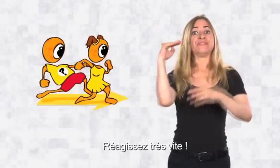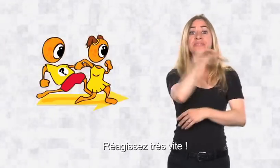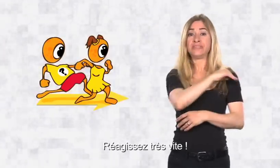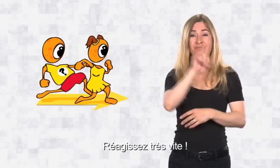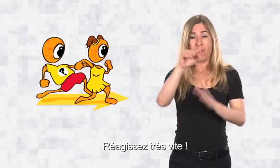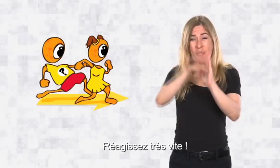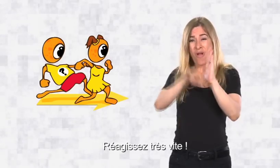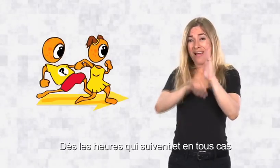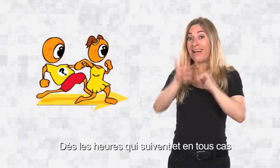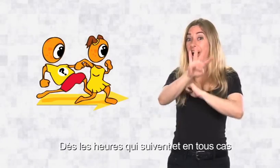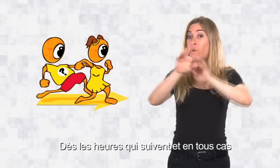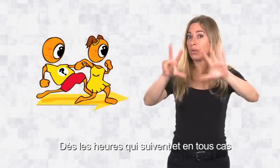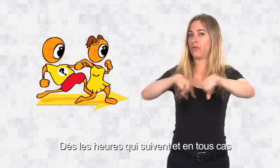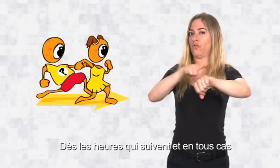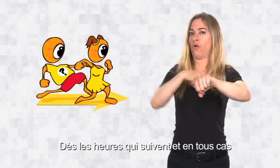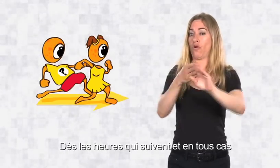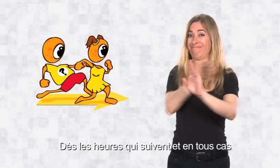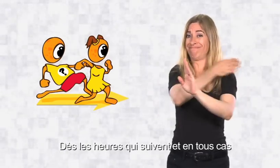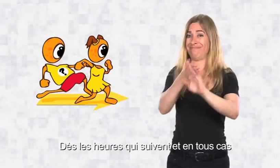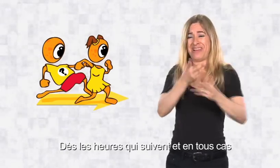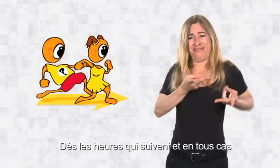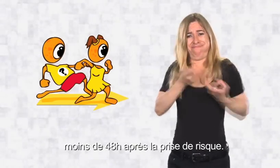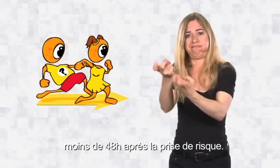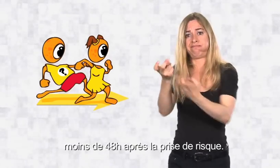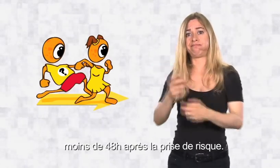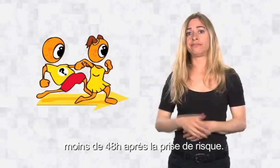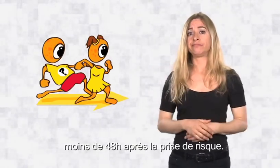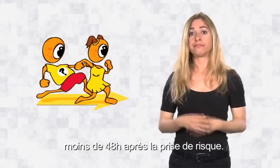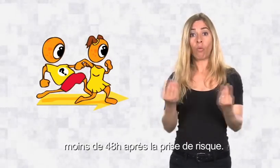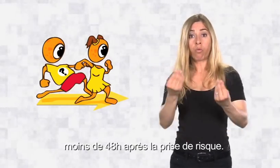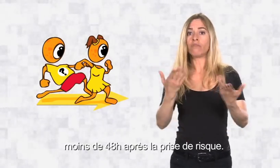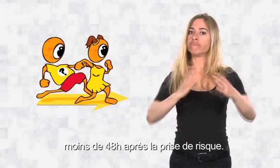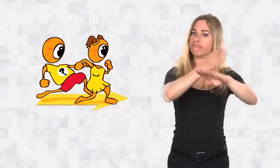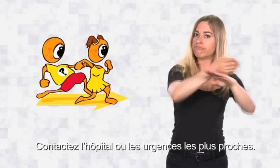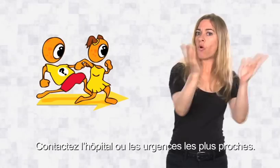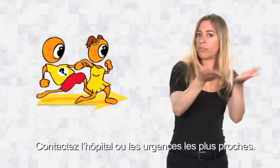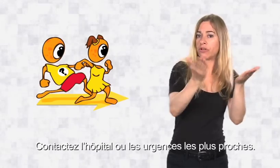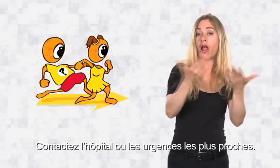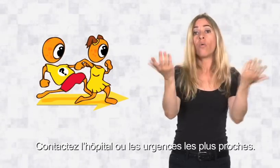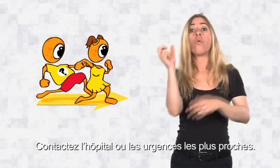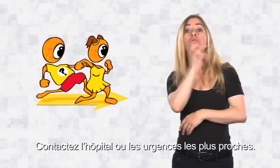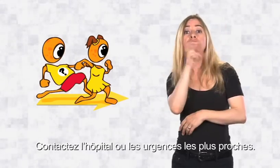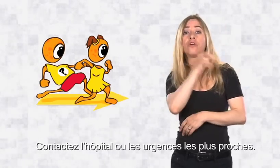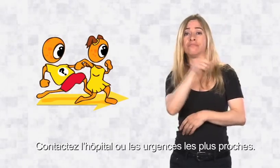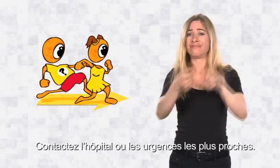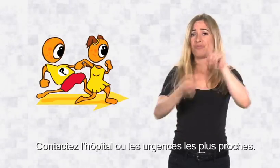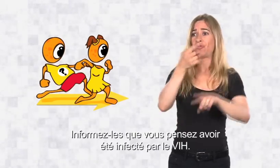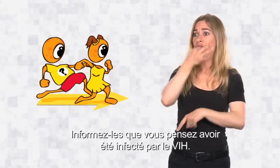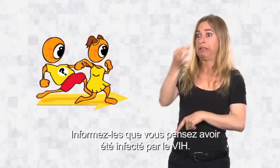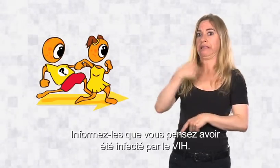Dès les heures qui suivent, et en tout cas moins de 48 heures après la prise de risque. Contactez l'hôpital ou les urgences les plus proches. Informez-les